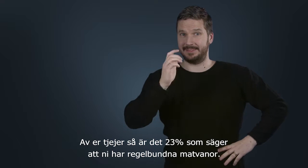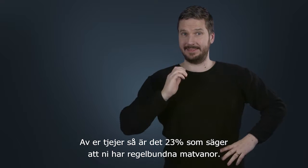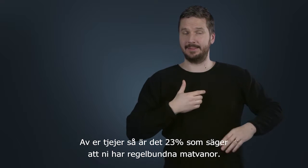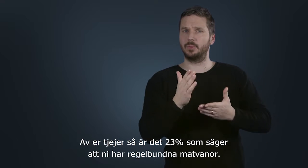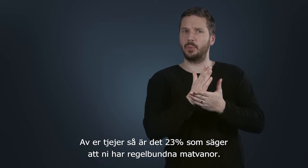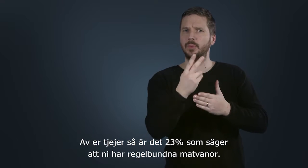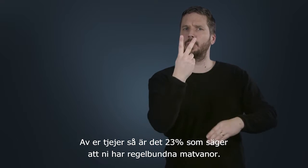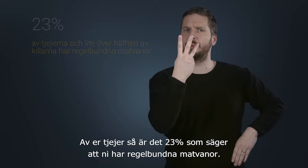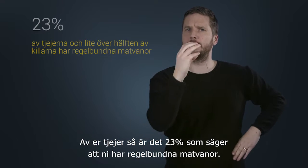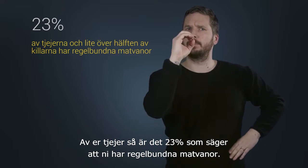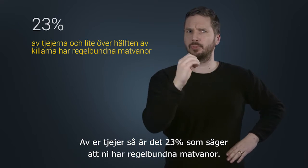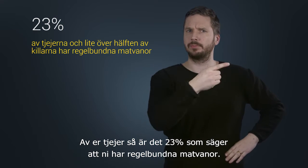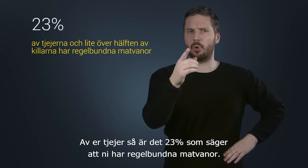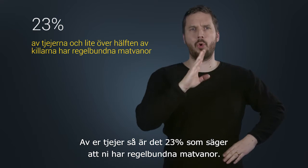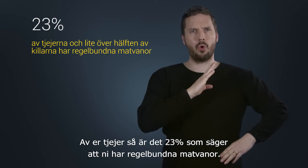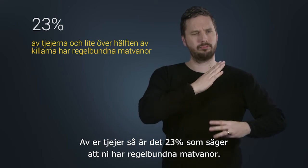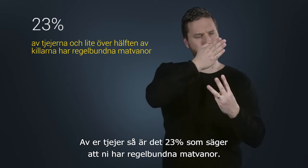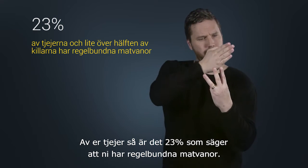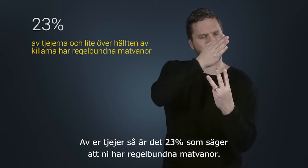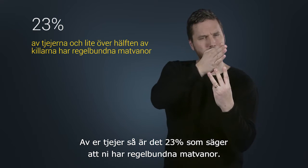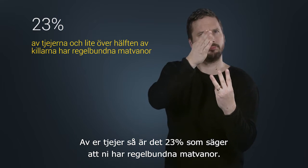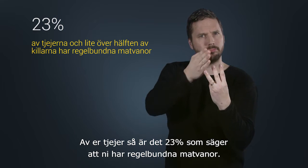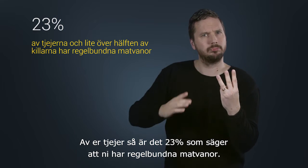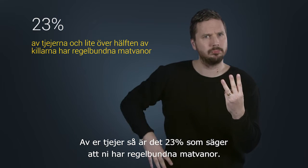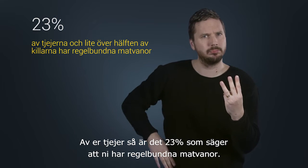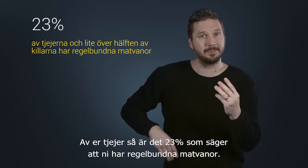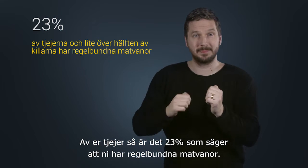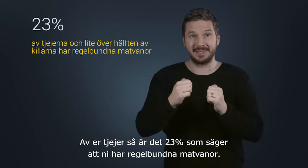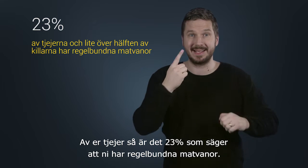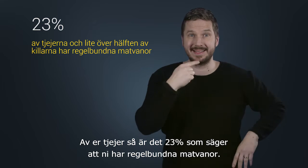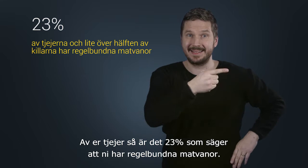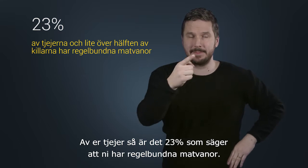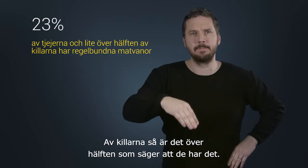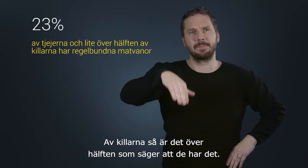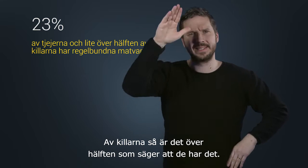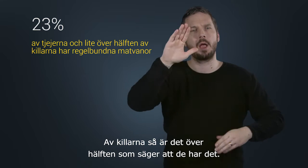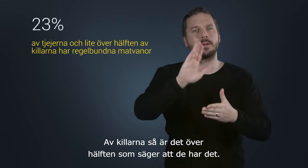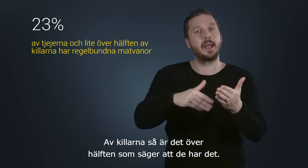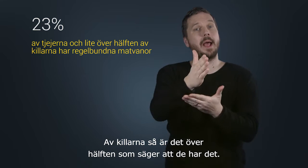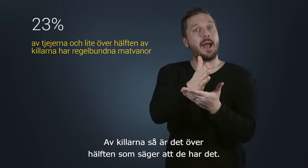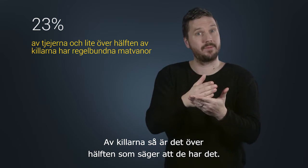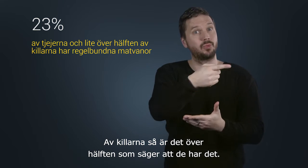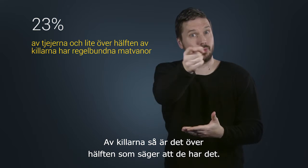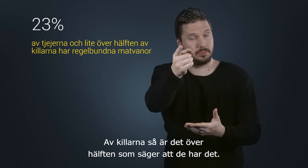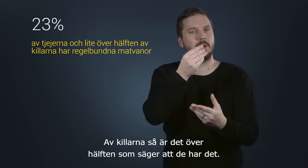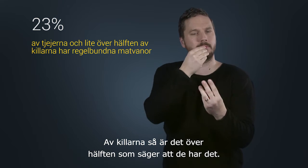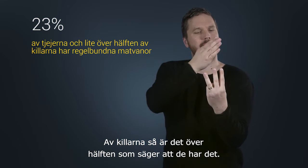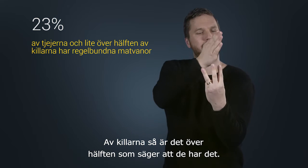tjejer så är det 23% som säger att de har regelbundna matvanor. Av killarna så är det över hälften som säger att de har det.